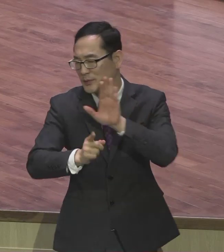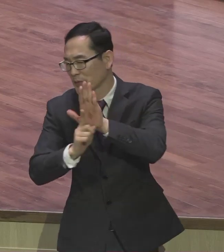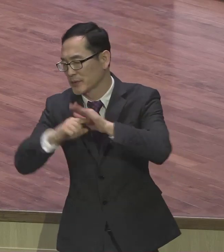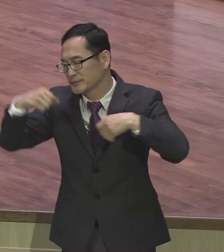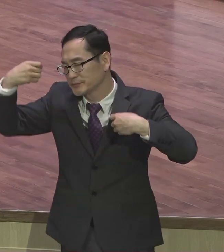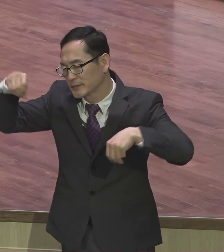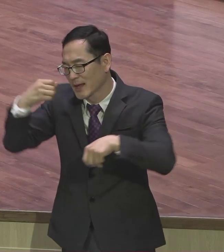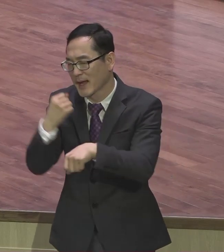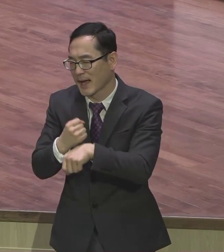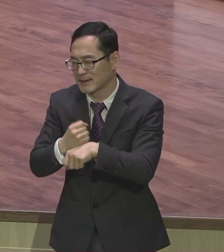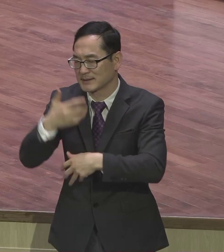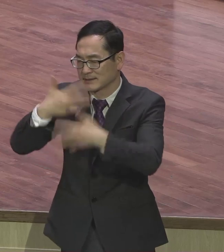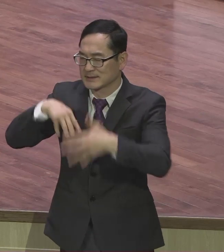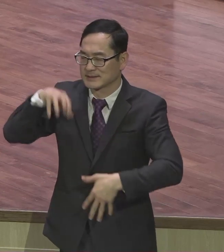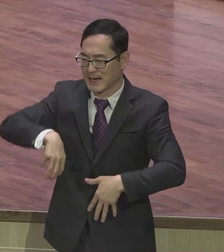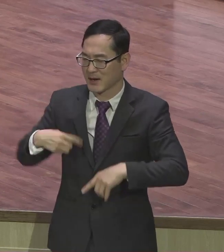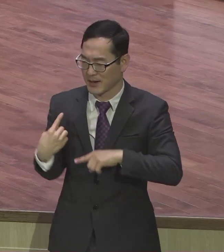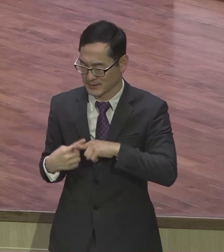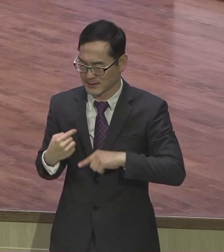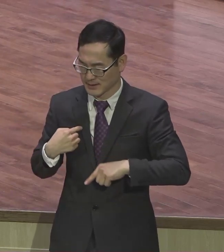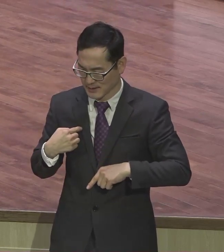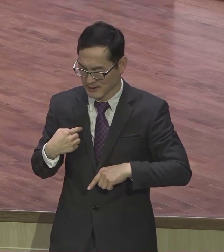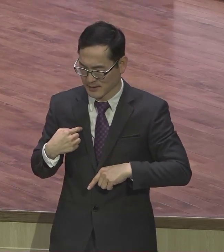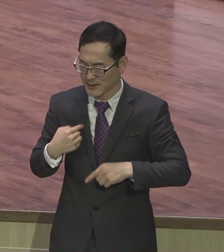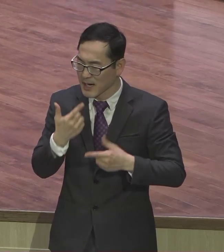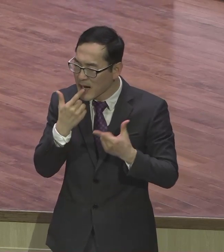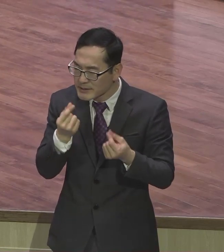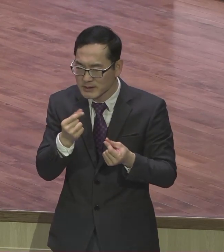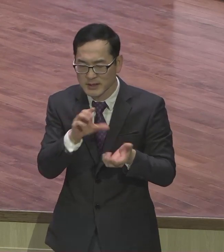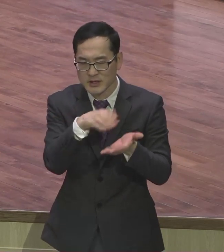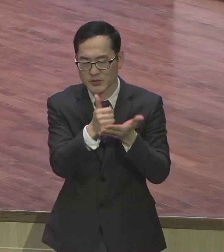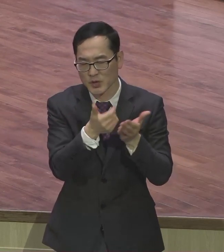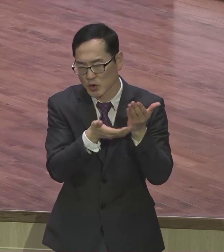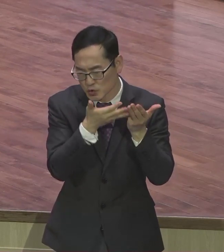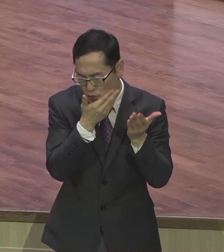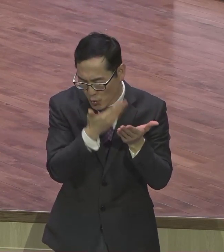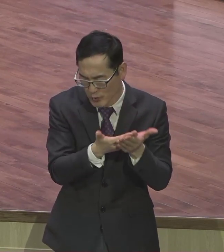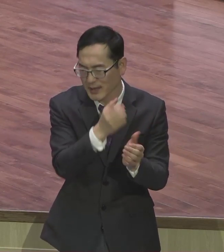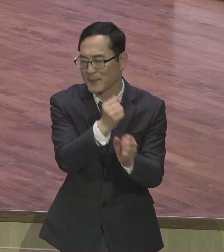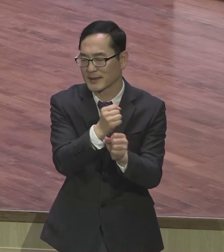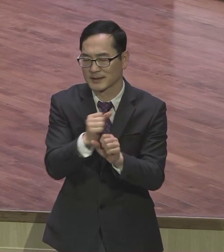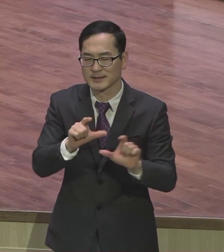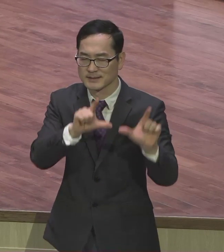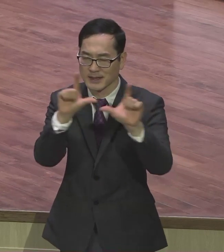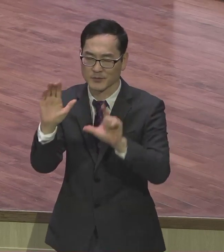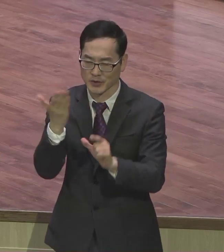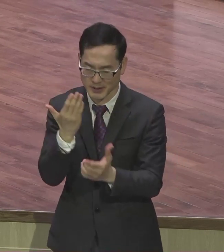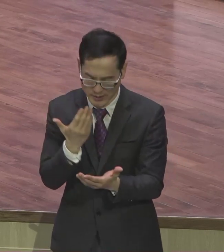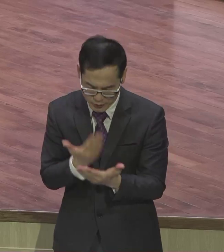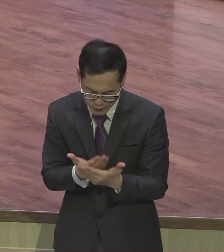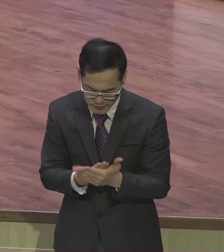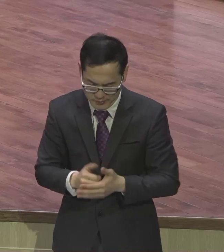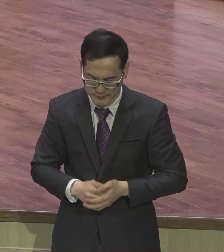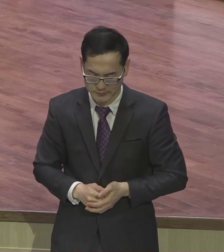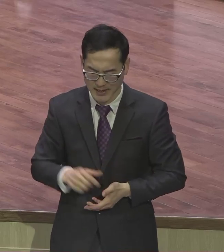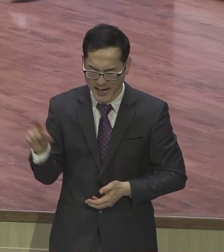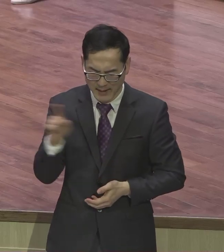존귀하게 만드는 삶을 사는 기한주님이여 시간표가 되게도와 주옵소서 아무것도 염려하지 말고